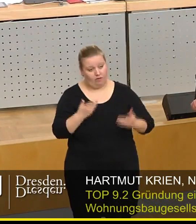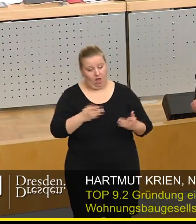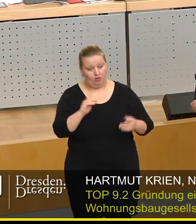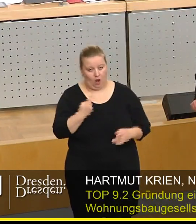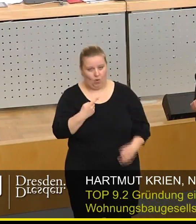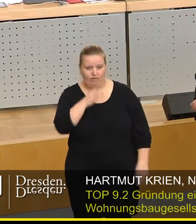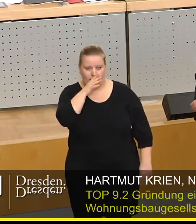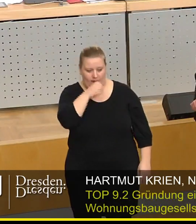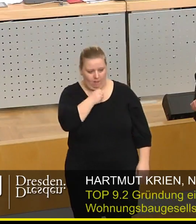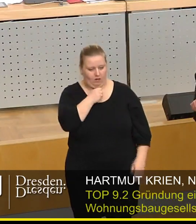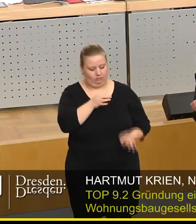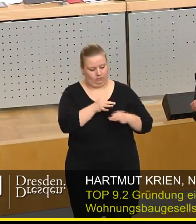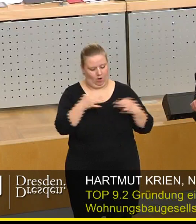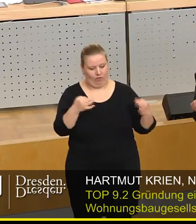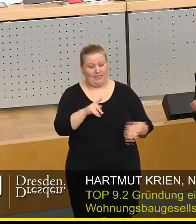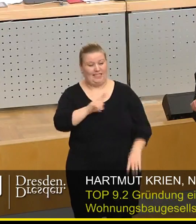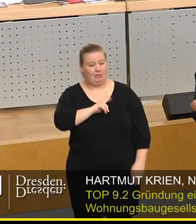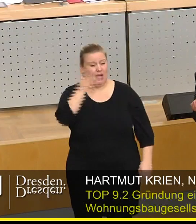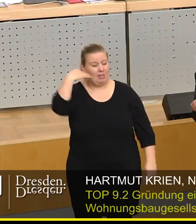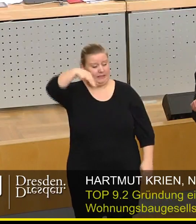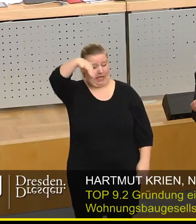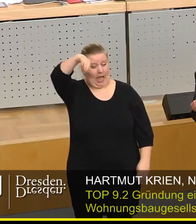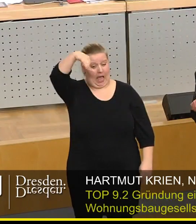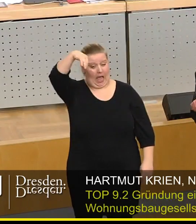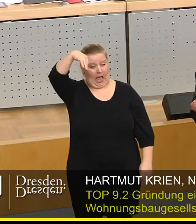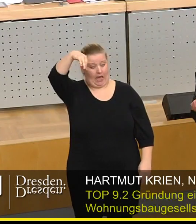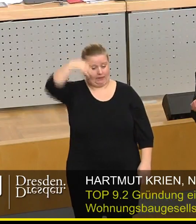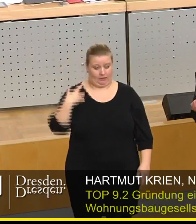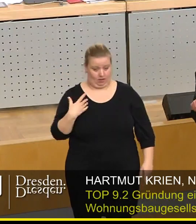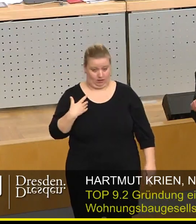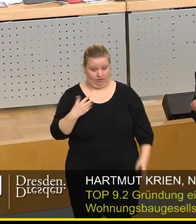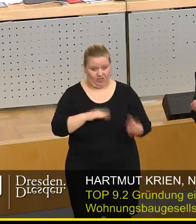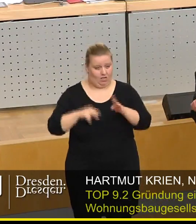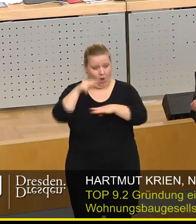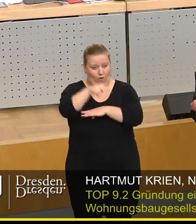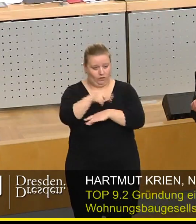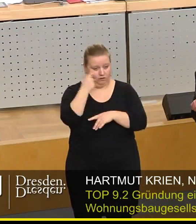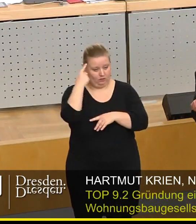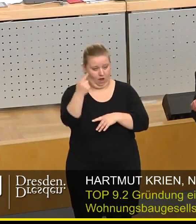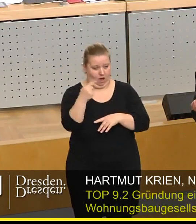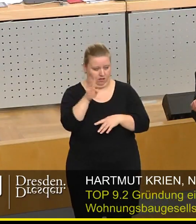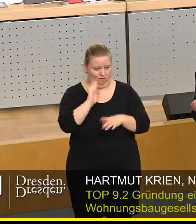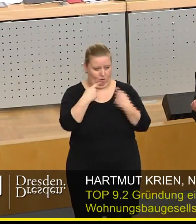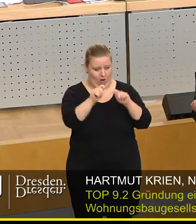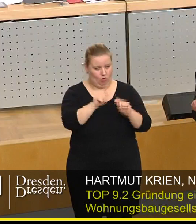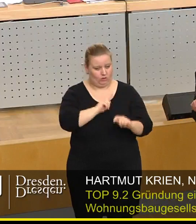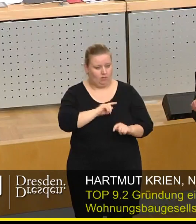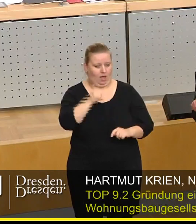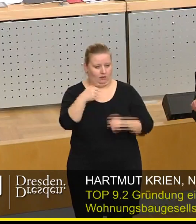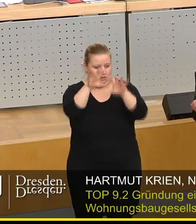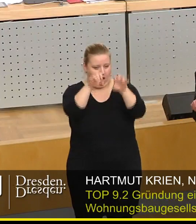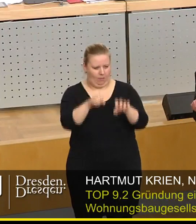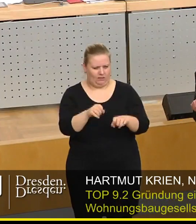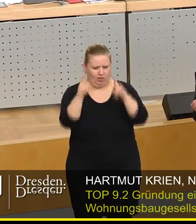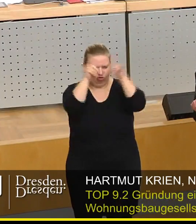mal die Geheimhaltung aufheben. Ich bin damals der Einzige gewesen, der am Aufsichtsrat der WOBA gegen den ersten Abriss